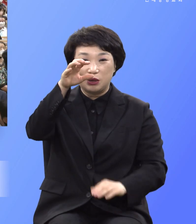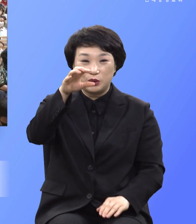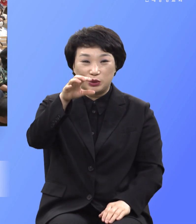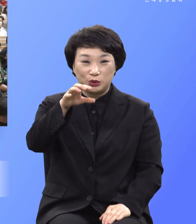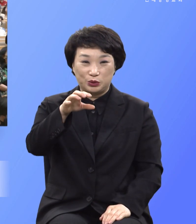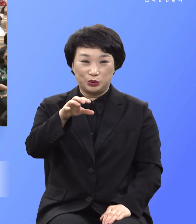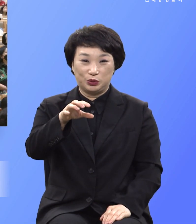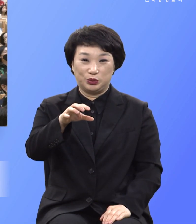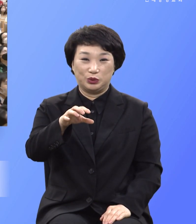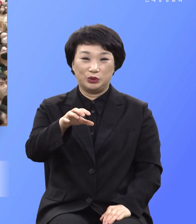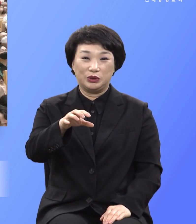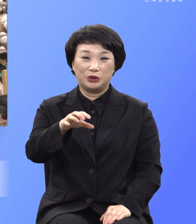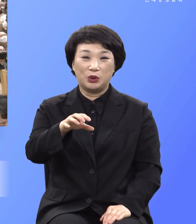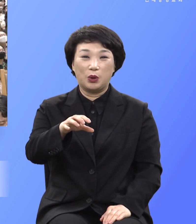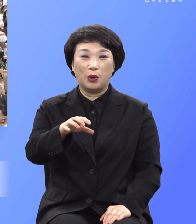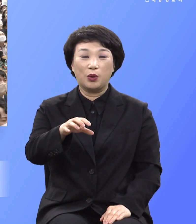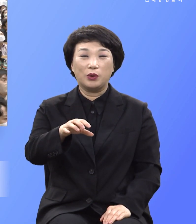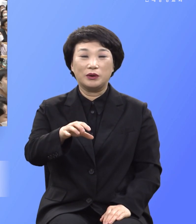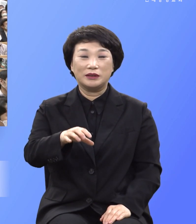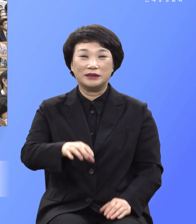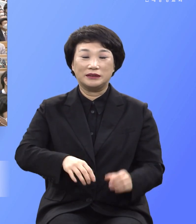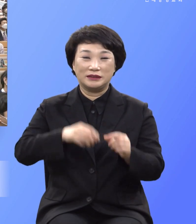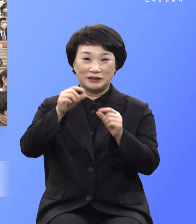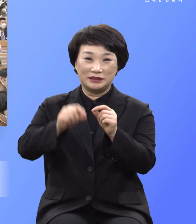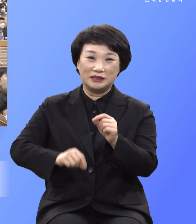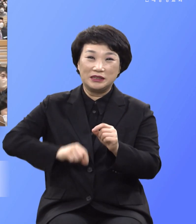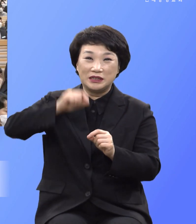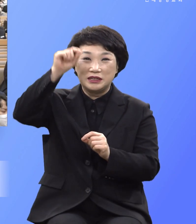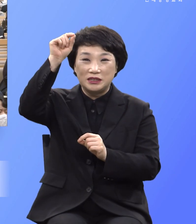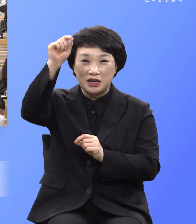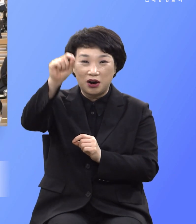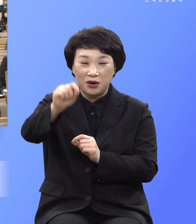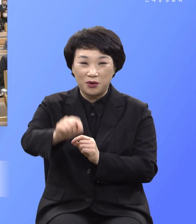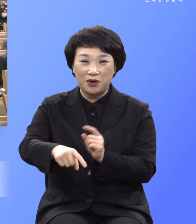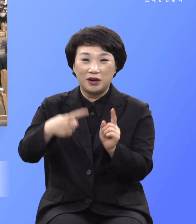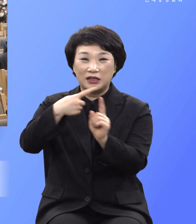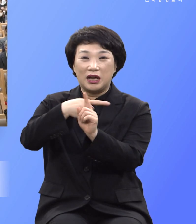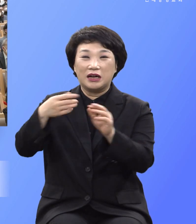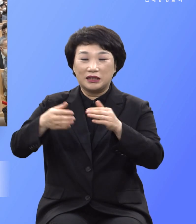우리 교회를 영원한